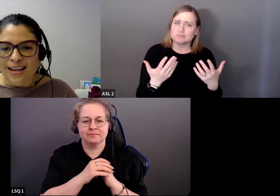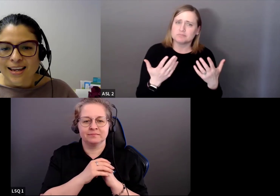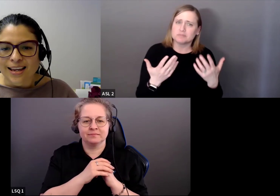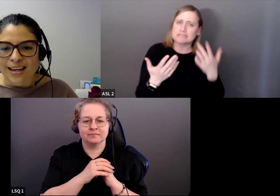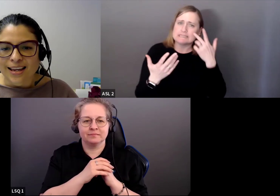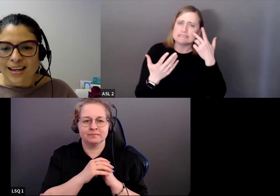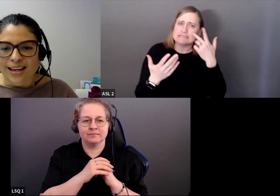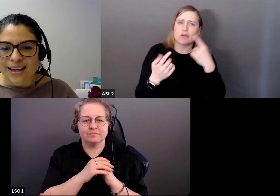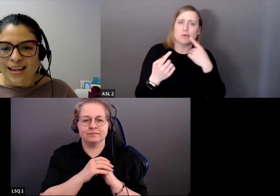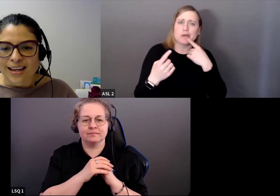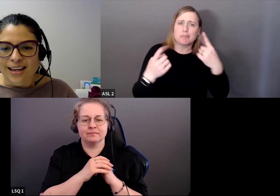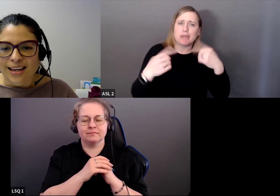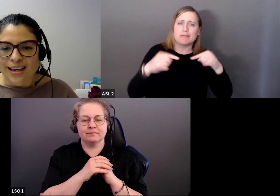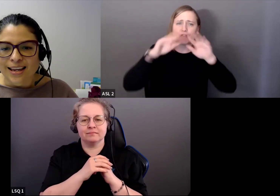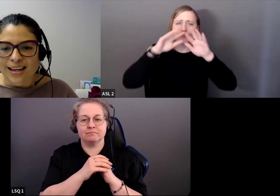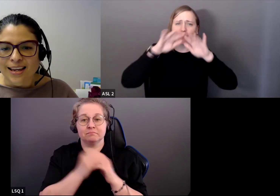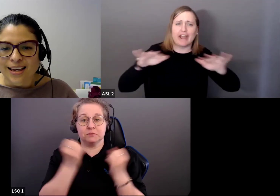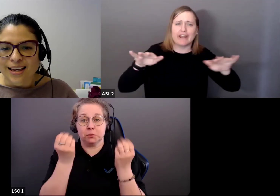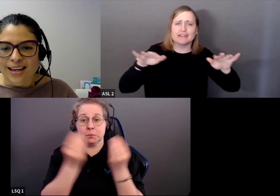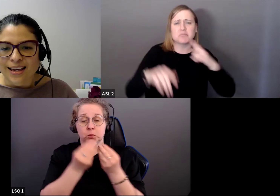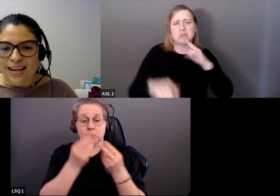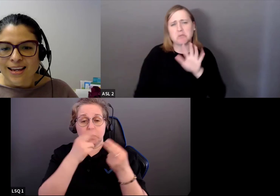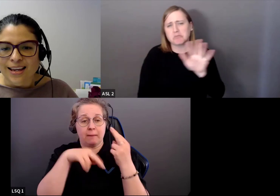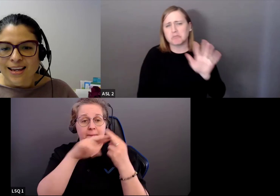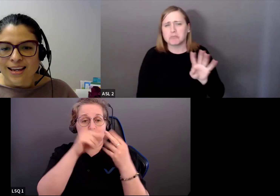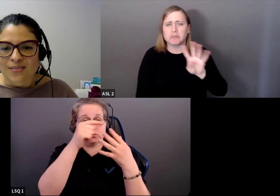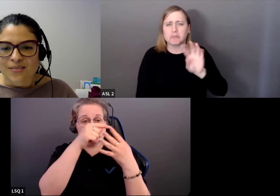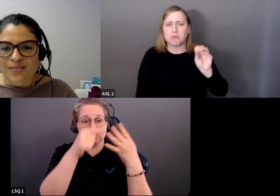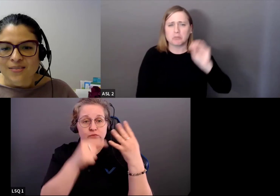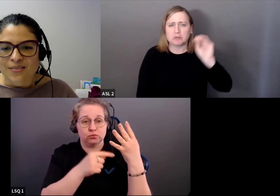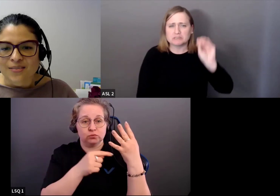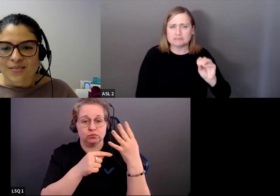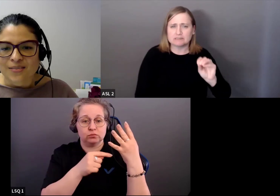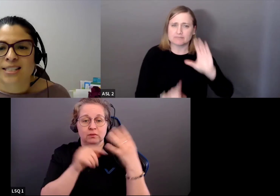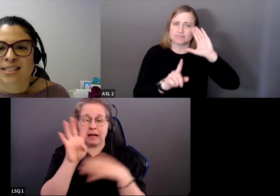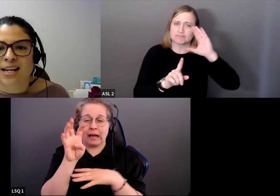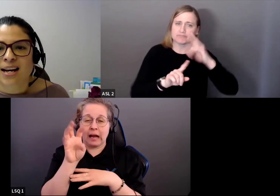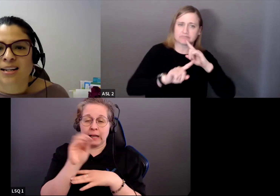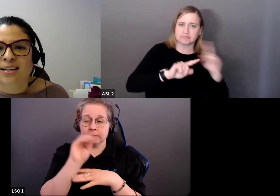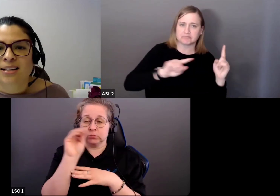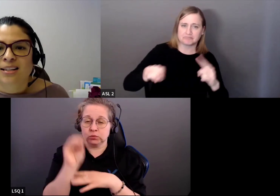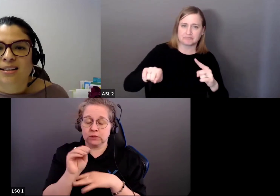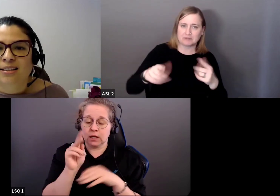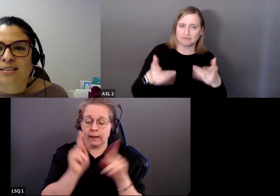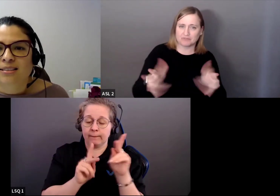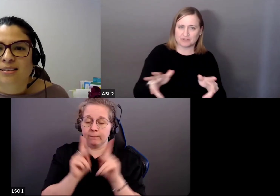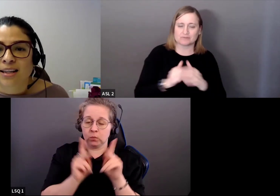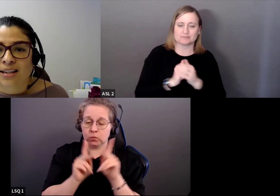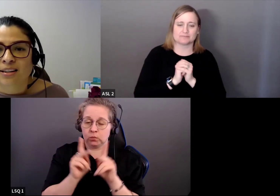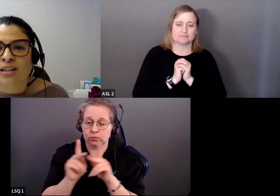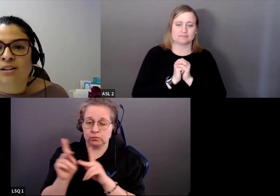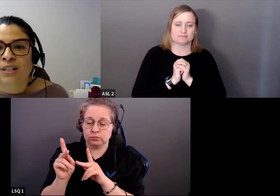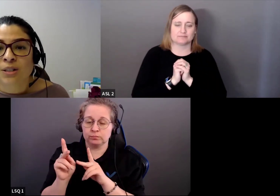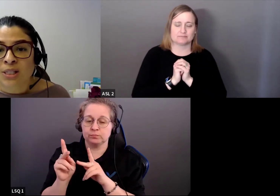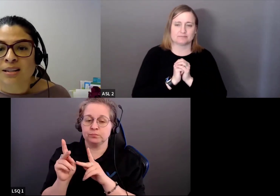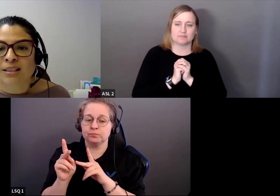Nous avons toute une série de réponses ici. Environ 40% du public